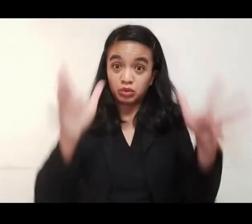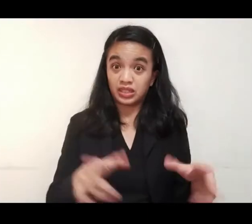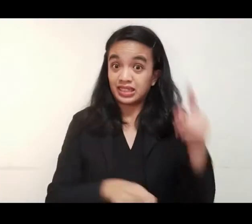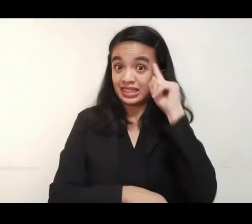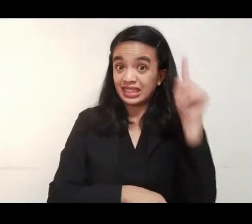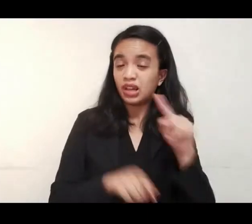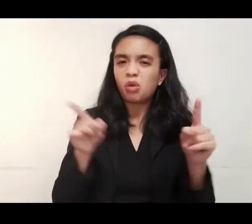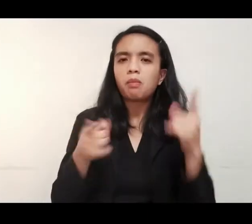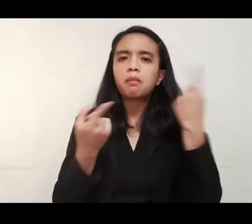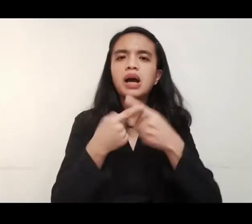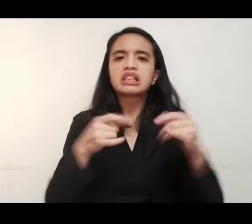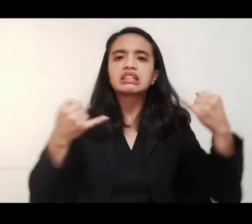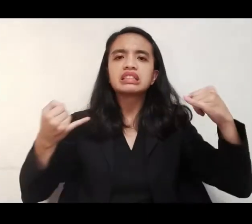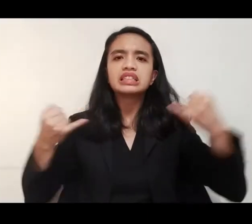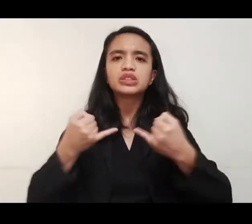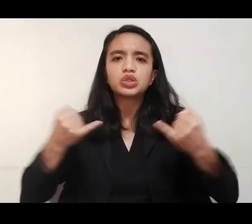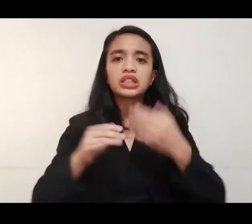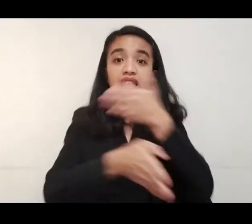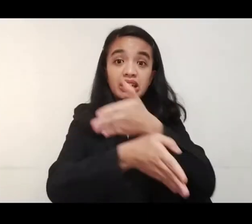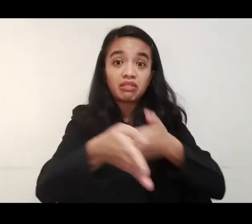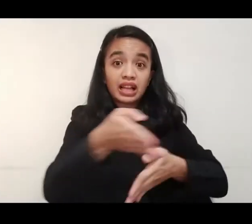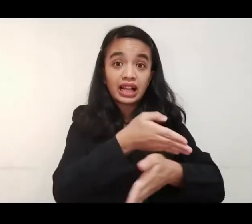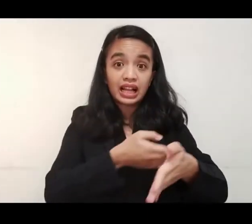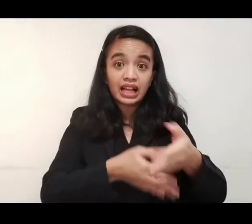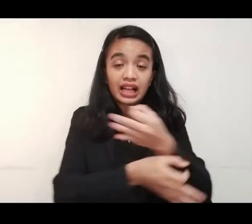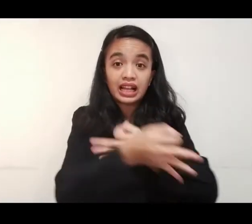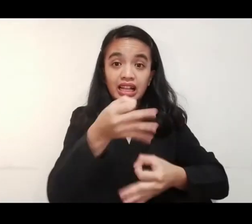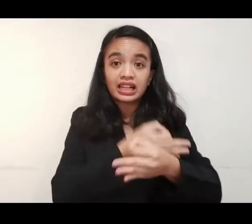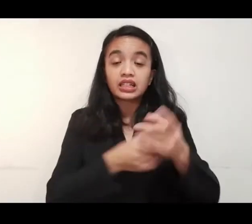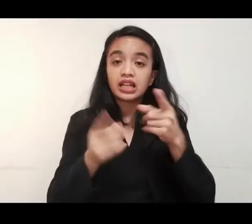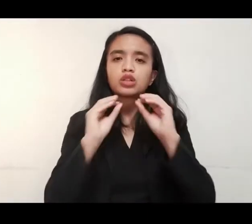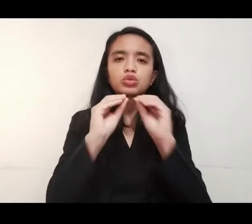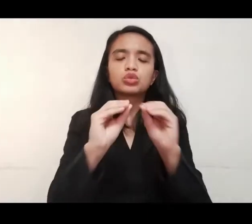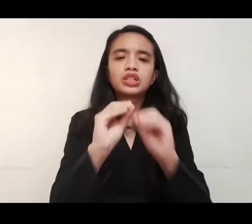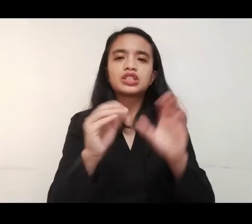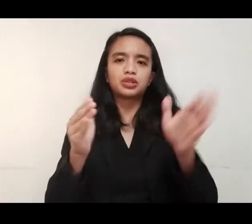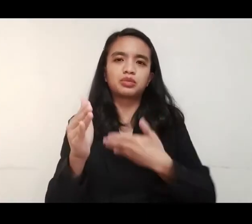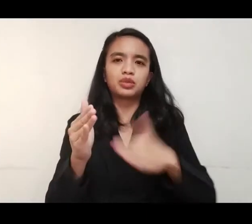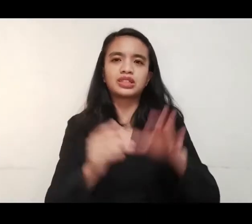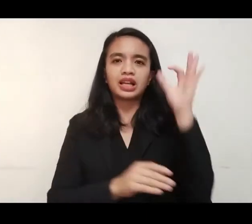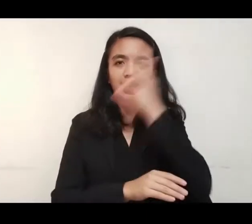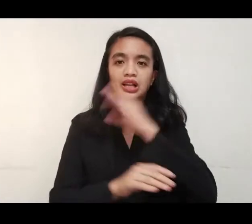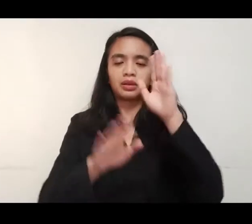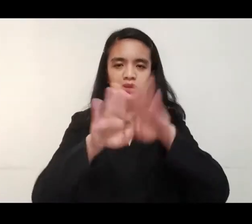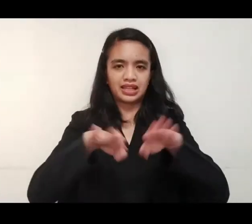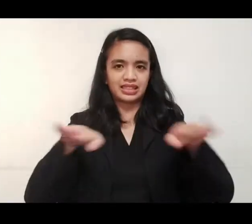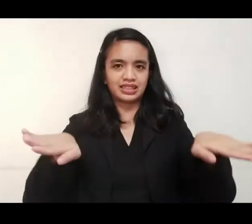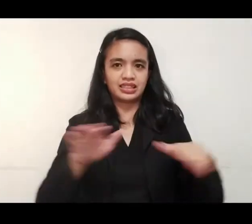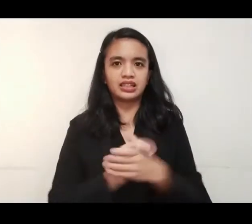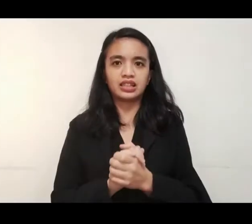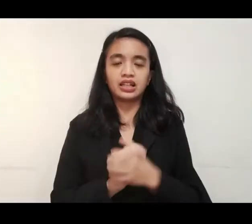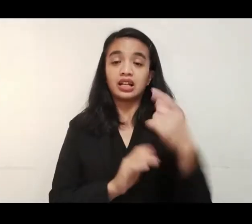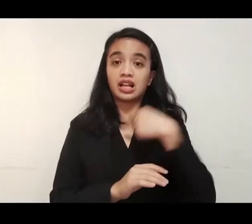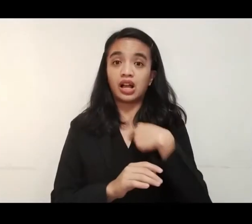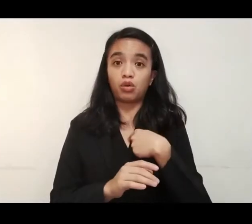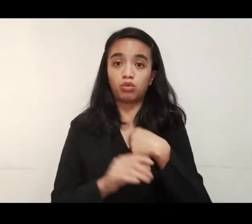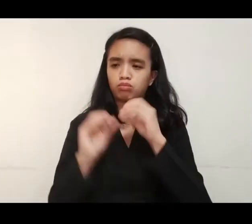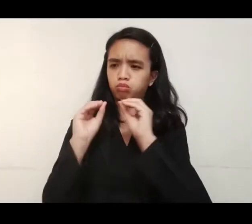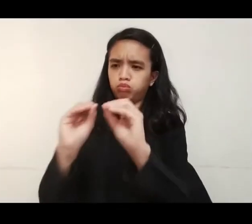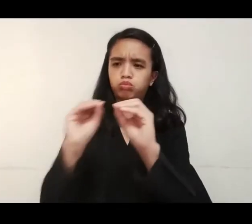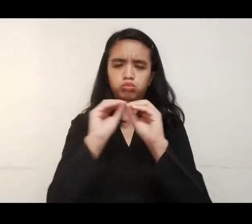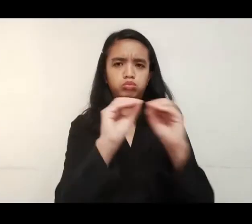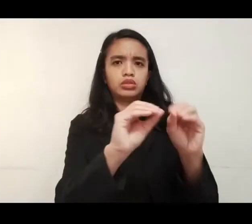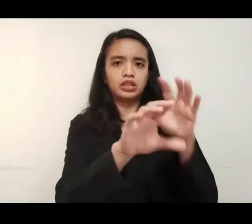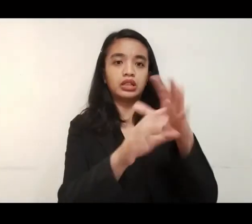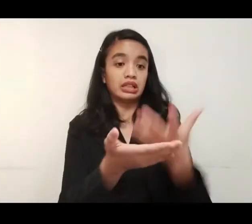frontliner din si Zaldi pero dahil nagkaroon siya ng injury sa paa hinilaan na lang ang oras sa pagtuturo ng musikang Pinoy sa kanyang mga